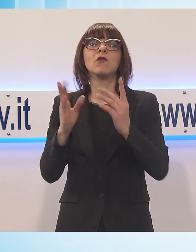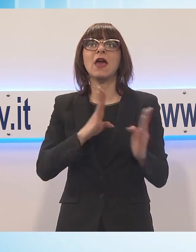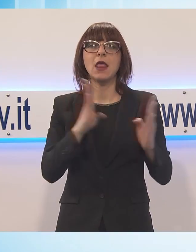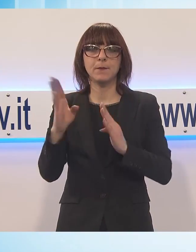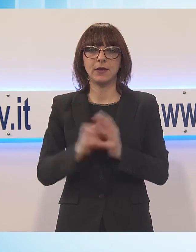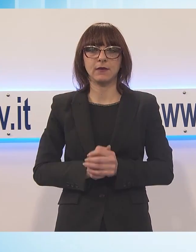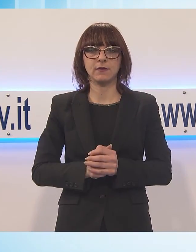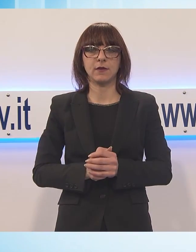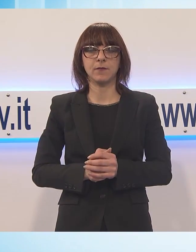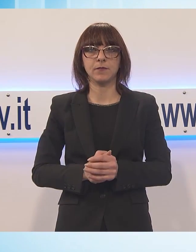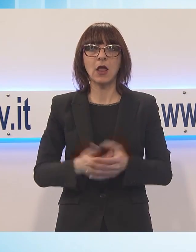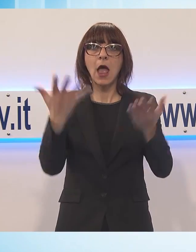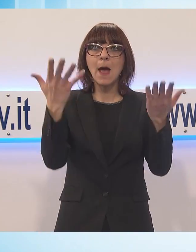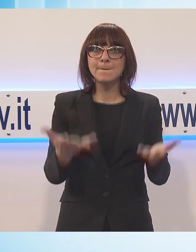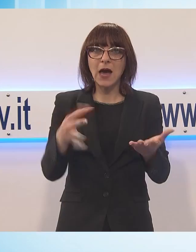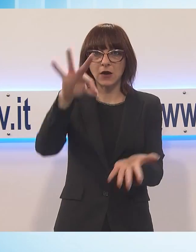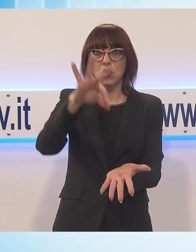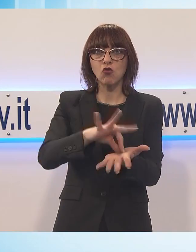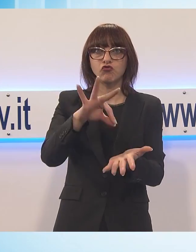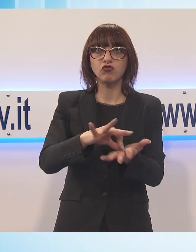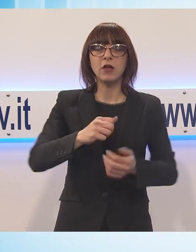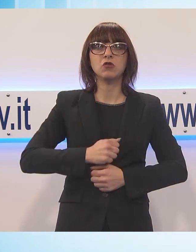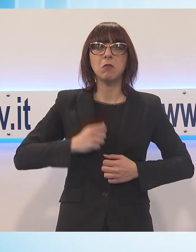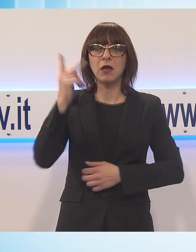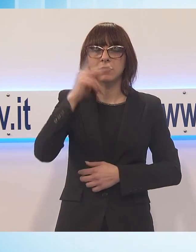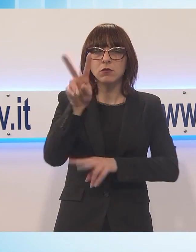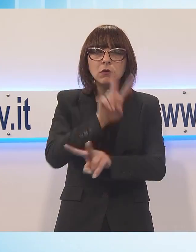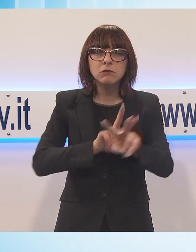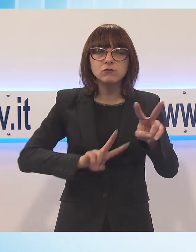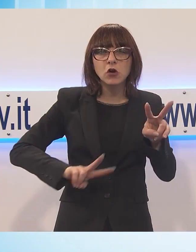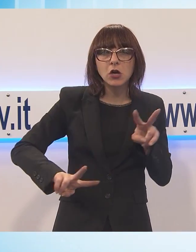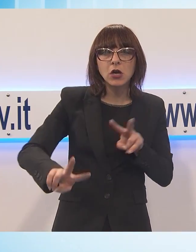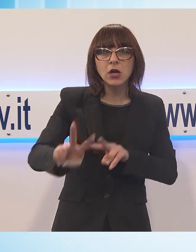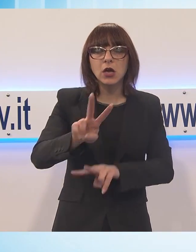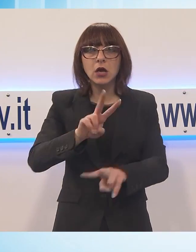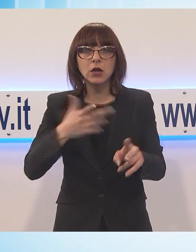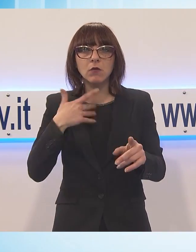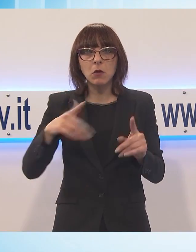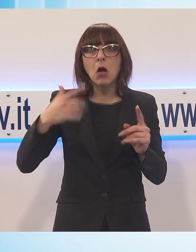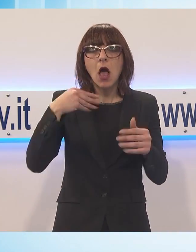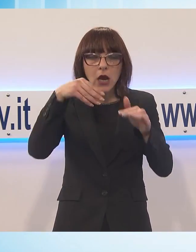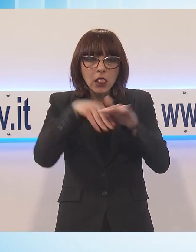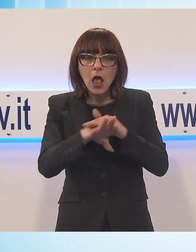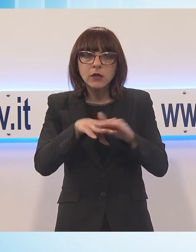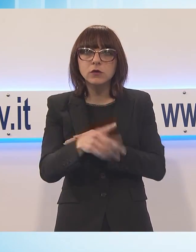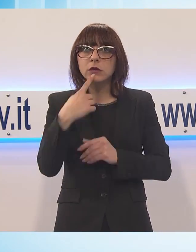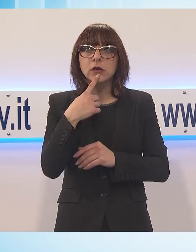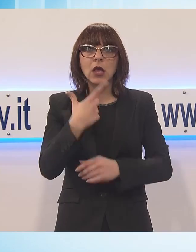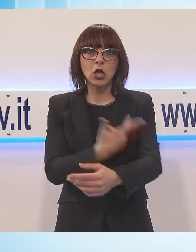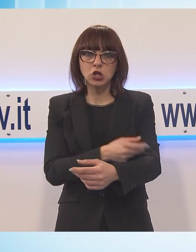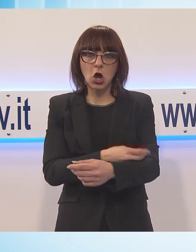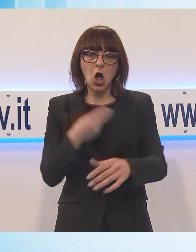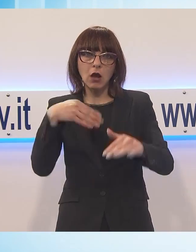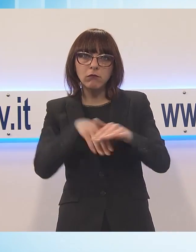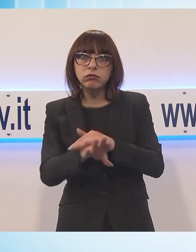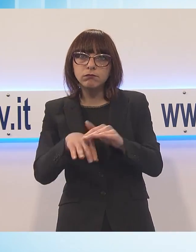tutti gli angoli del parco in centro a Bagni di Lucca, alla ricerca di possibili nascondigli usati da spacciatori e consumatori